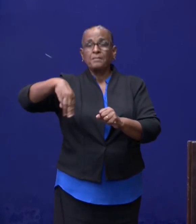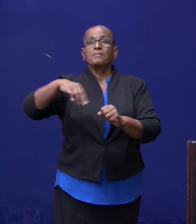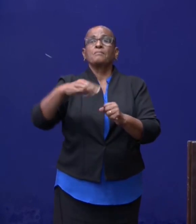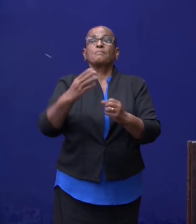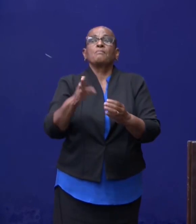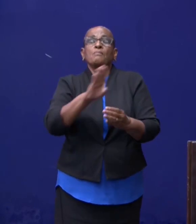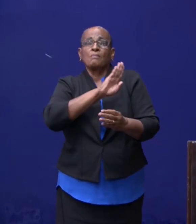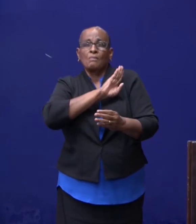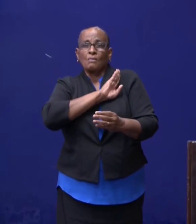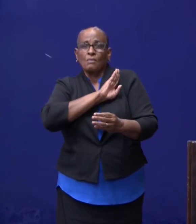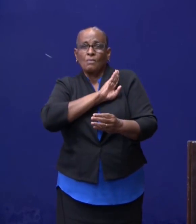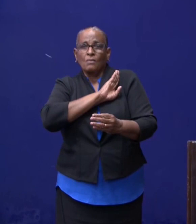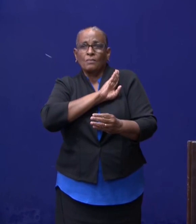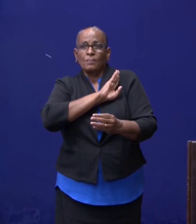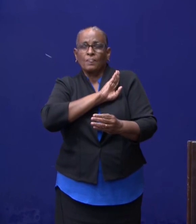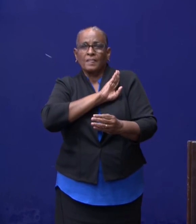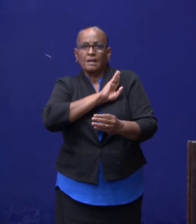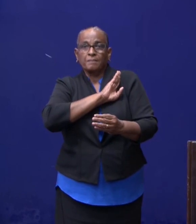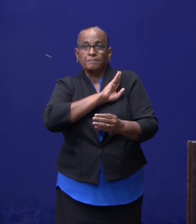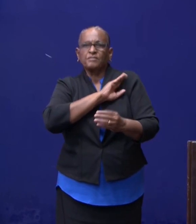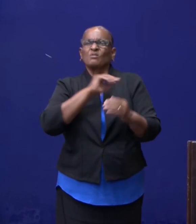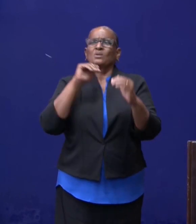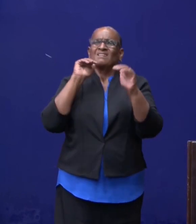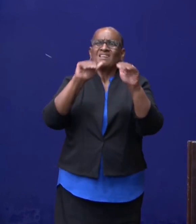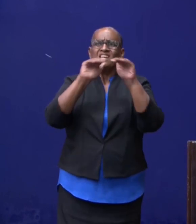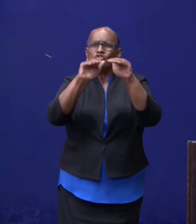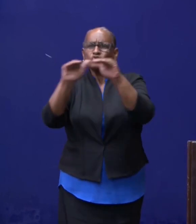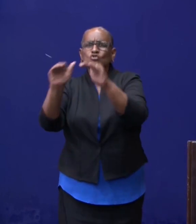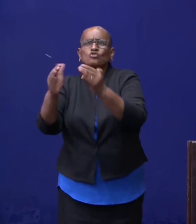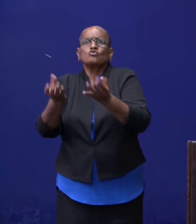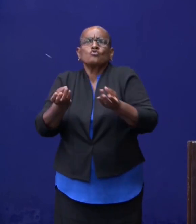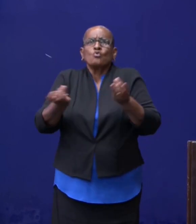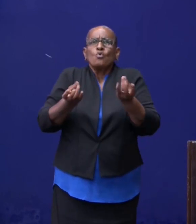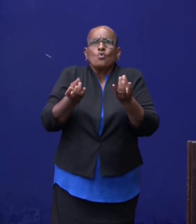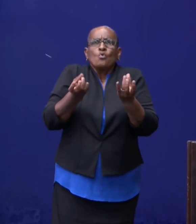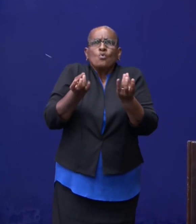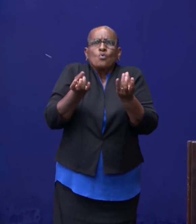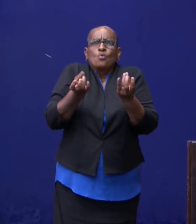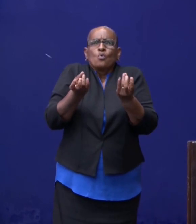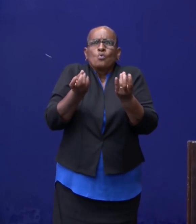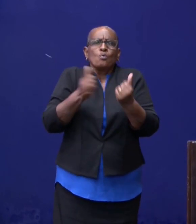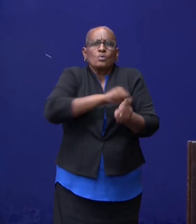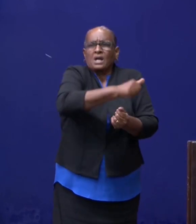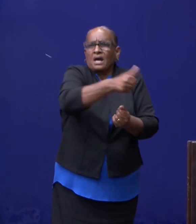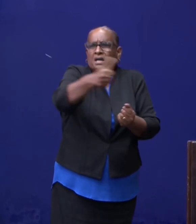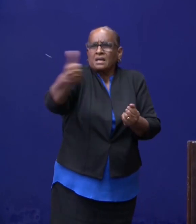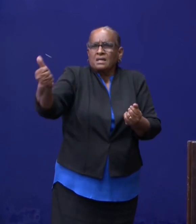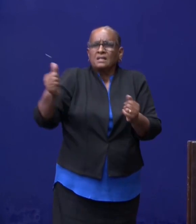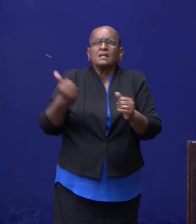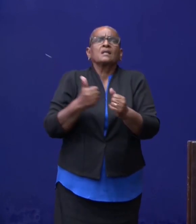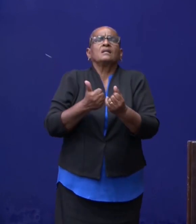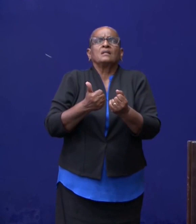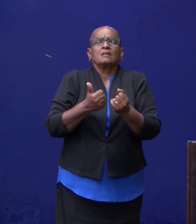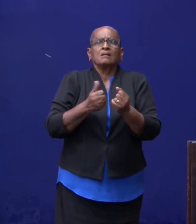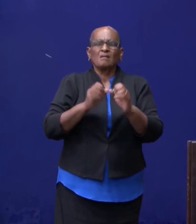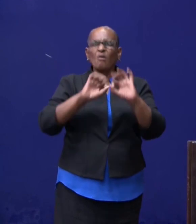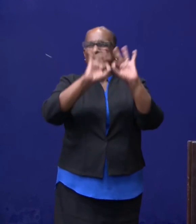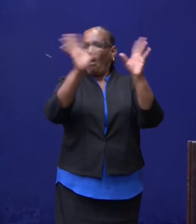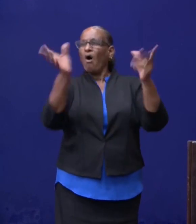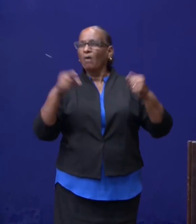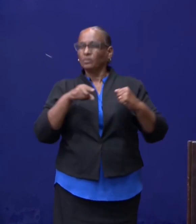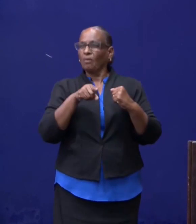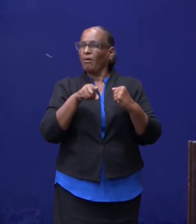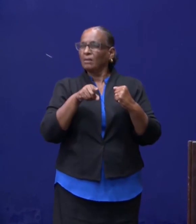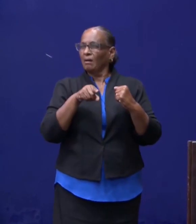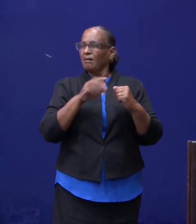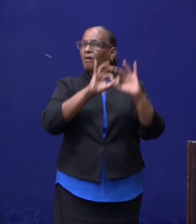Er zijn instructies natuurlijk geweest naar een ieder toe. Er waren wat anduidelijkheden, die